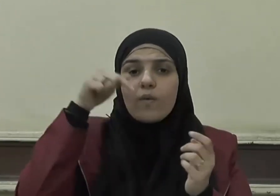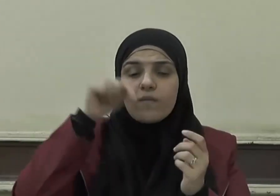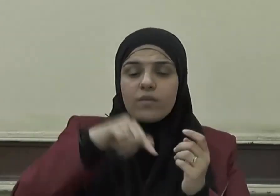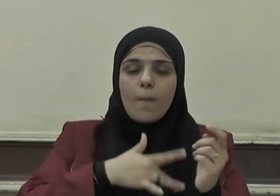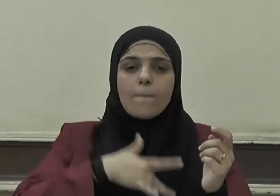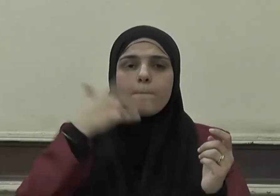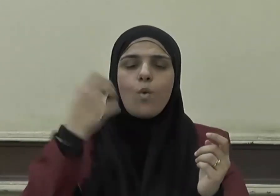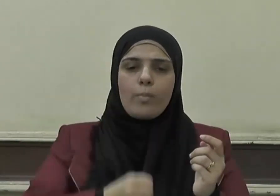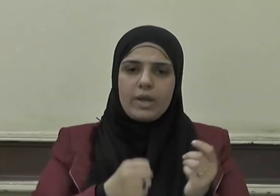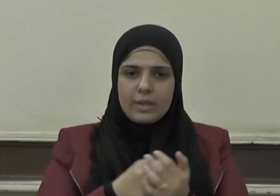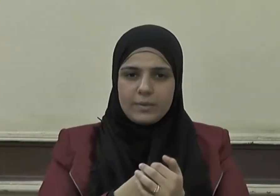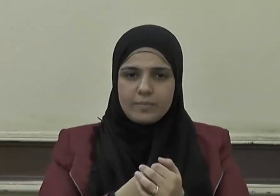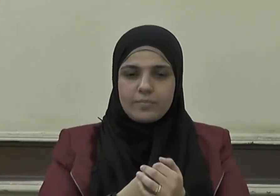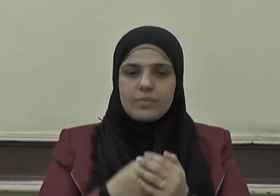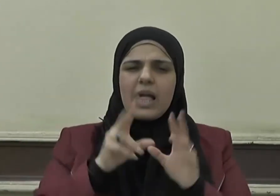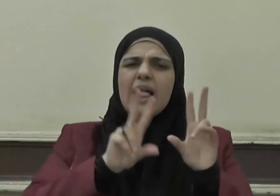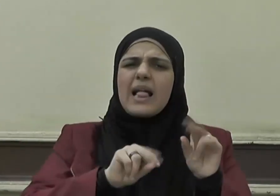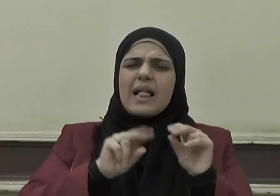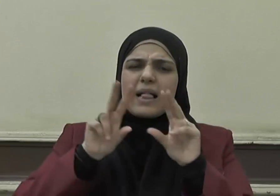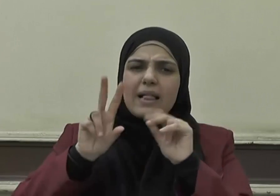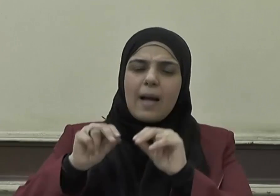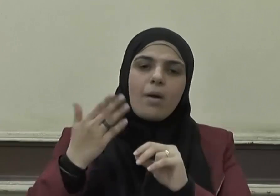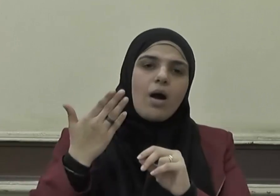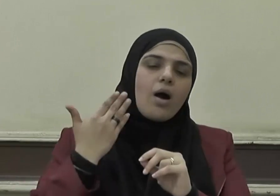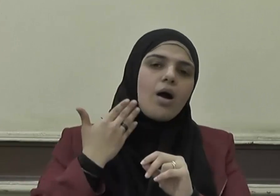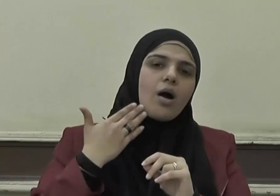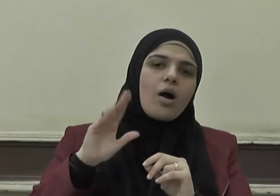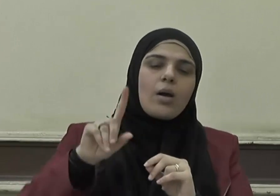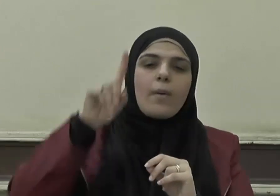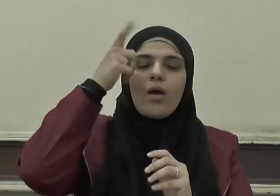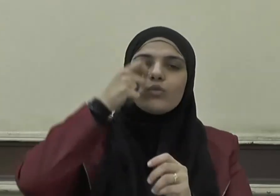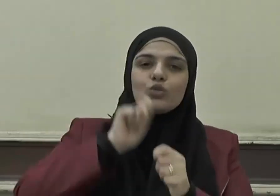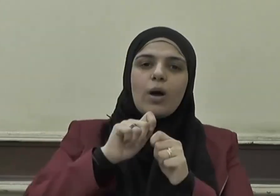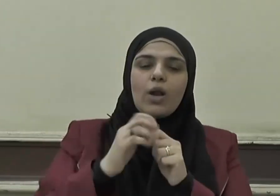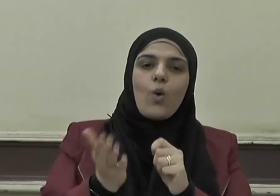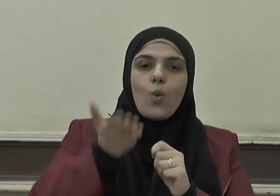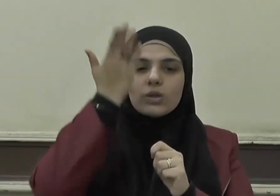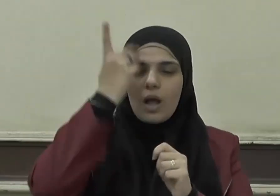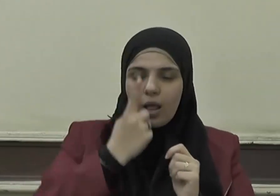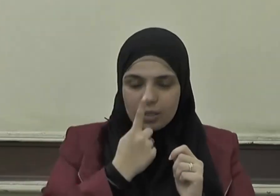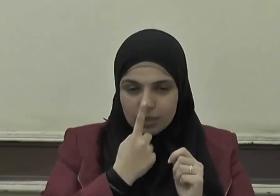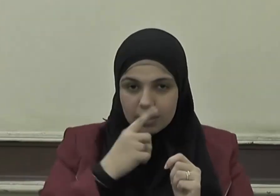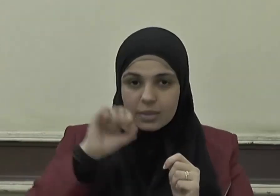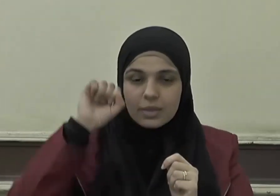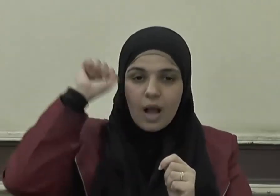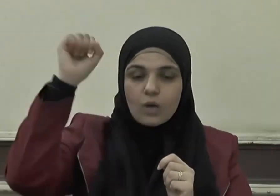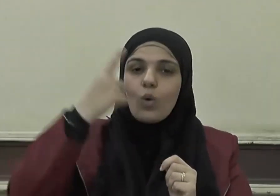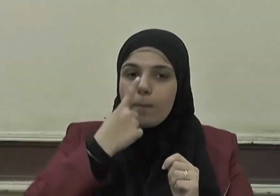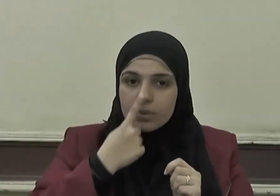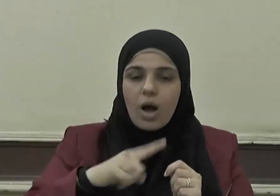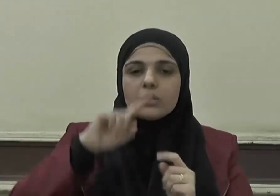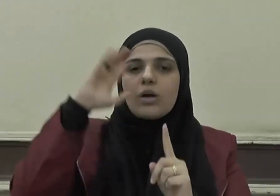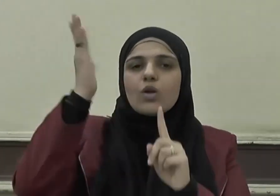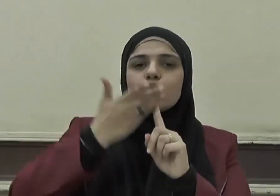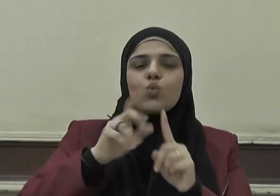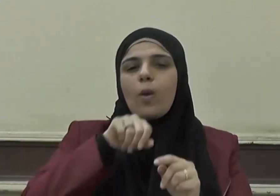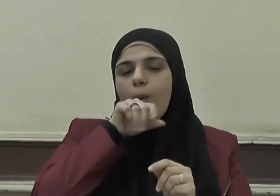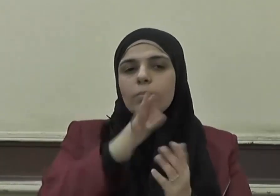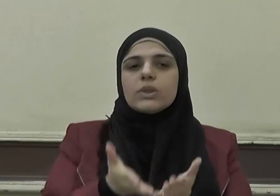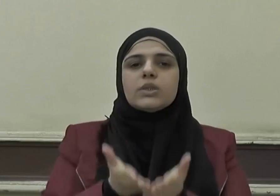مؤمنين كما قرن الله عز وجل طاعته بطاعة نبيه صلى الله